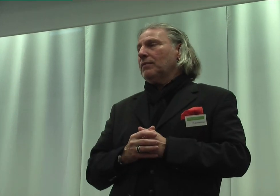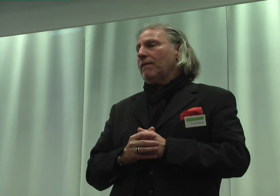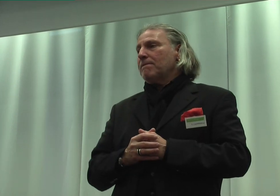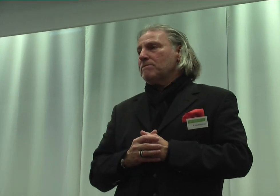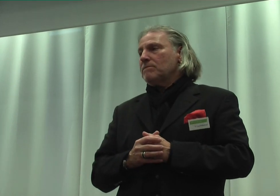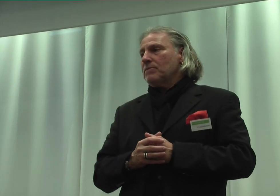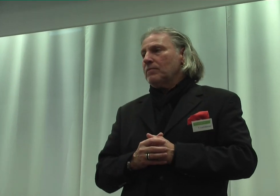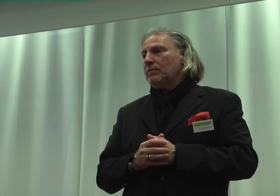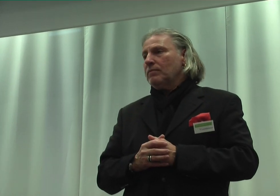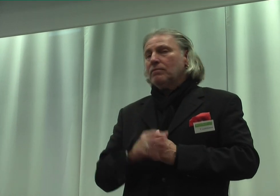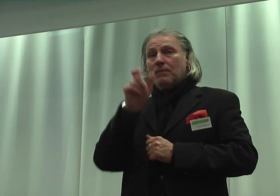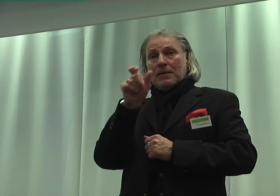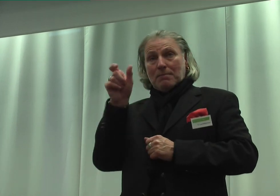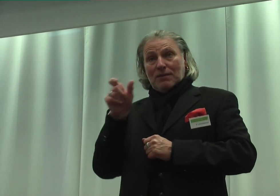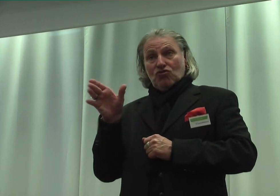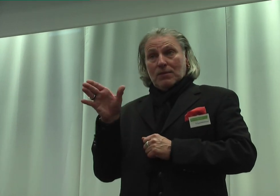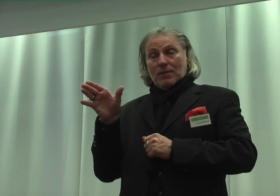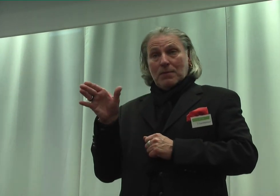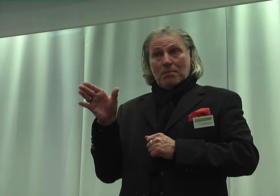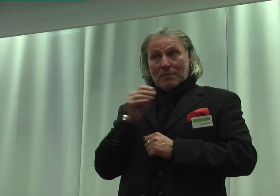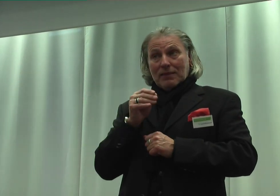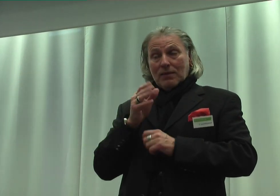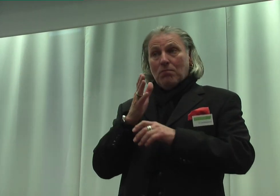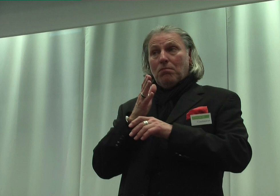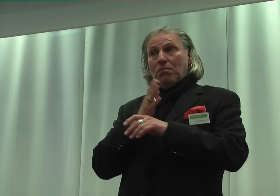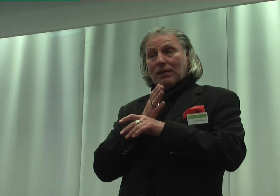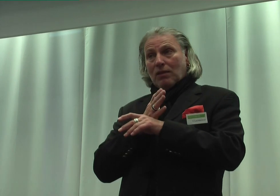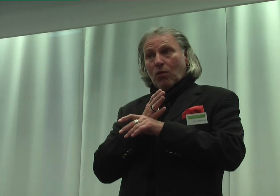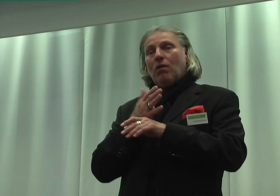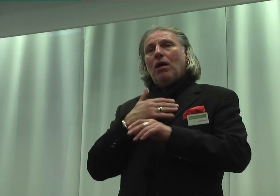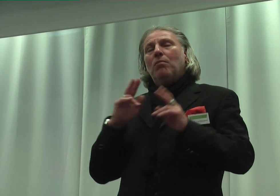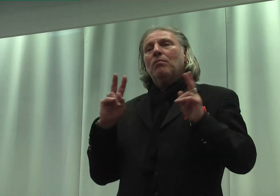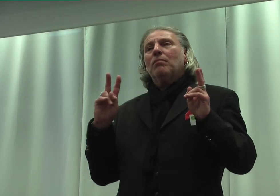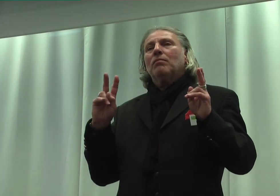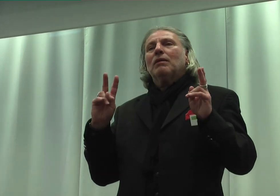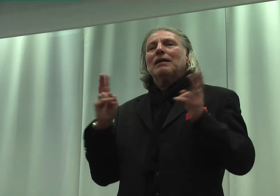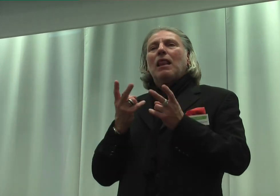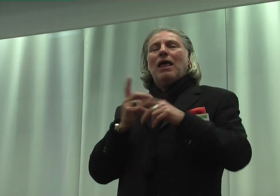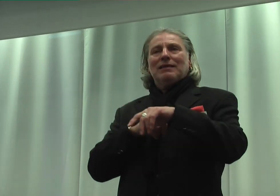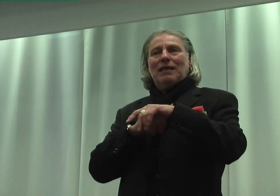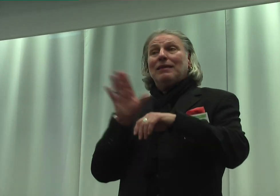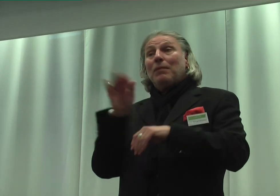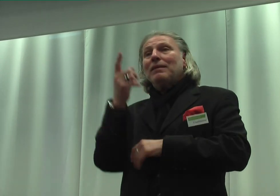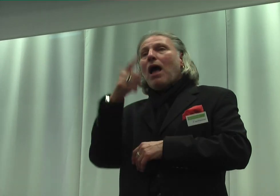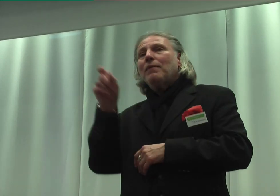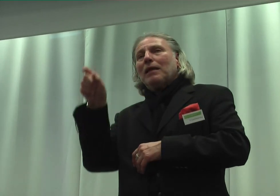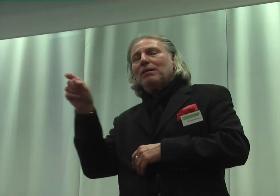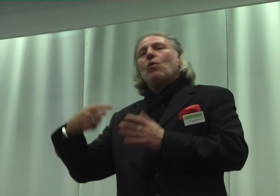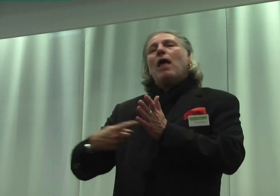Menschen mit Behinderung haben gleichzeitig mit anderen Personen Anspruch auf Anerkennung und